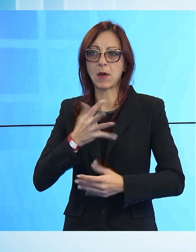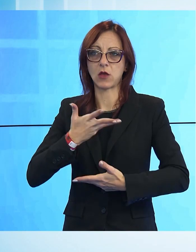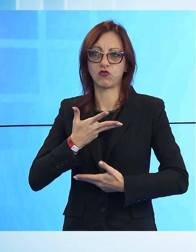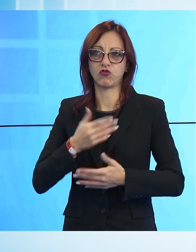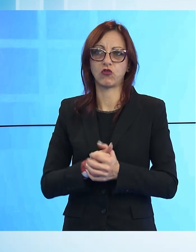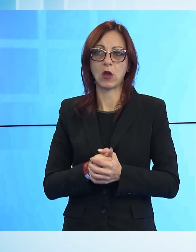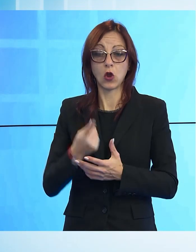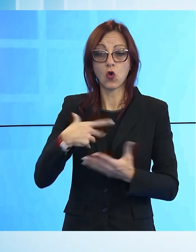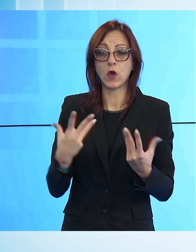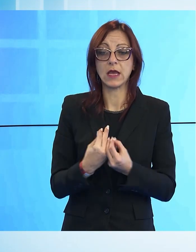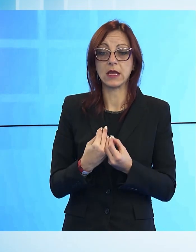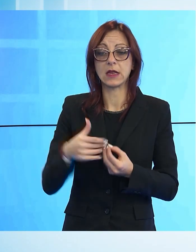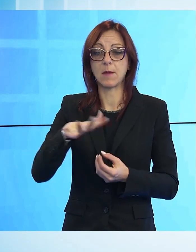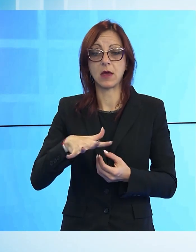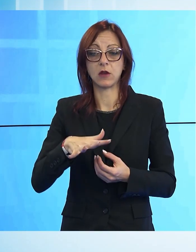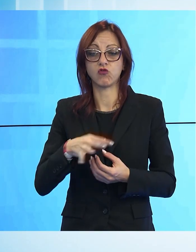regione.